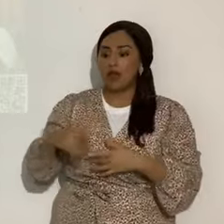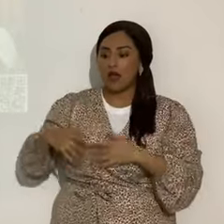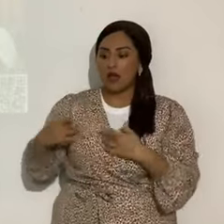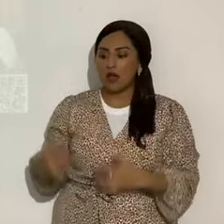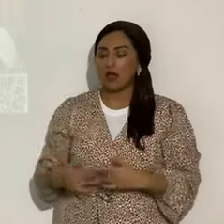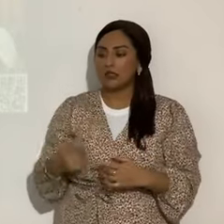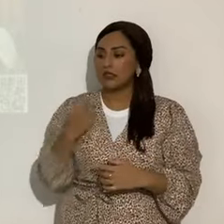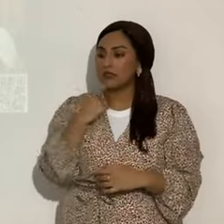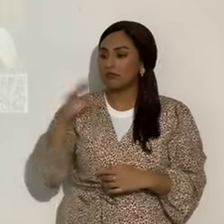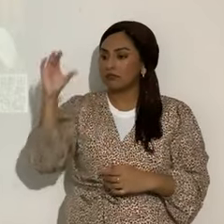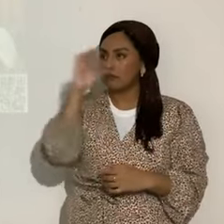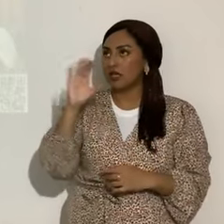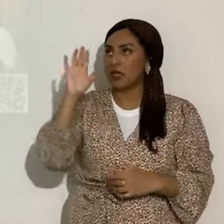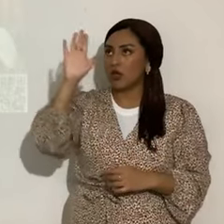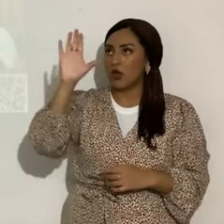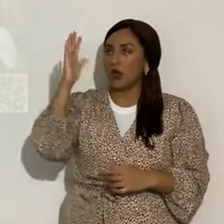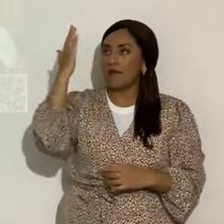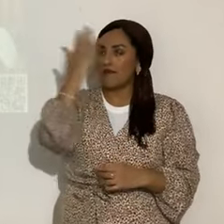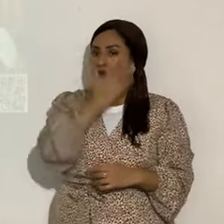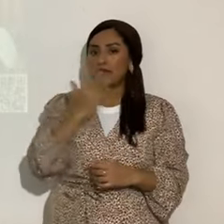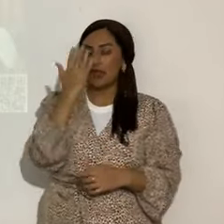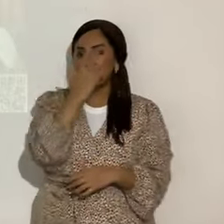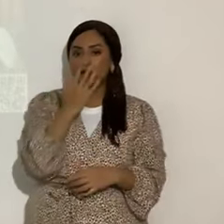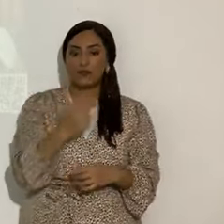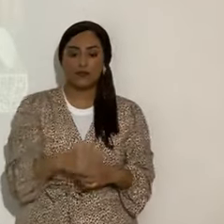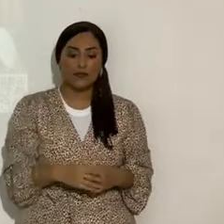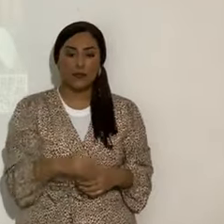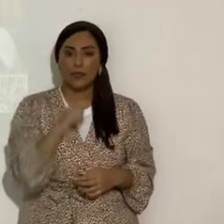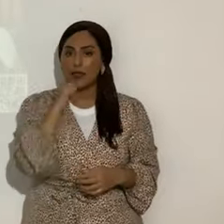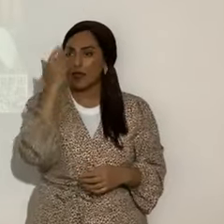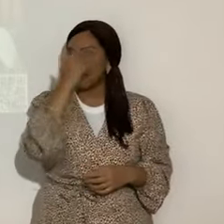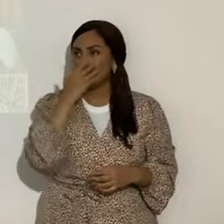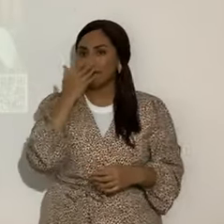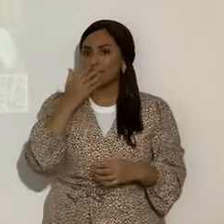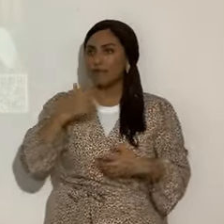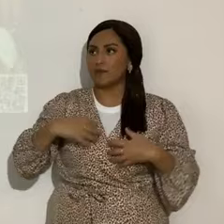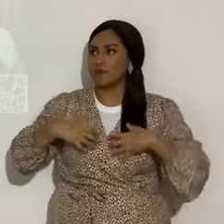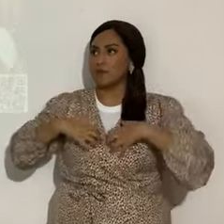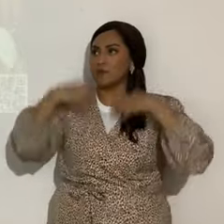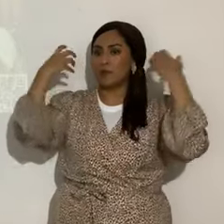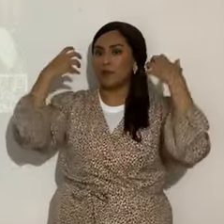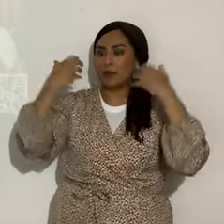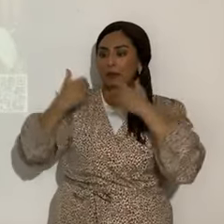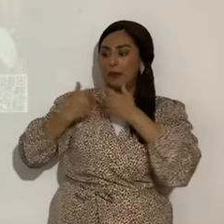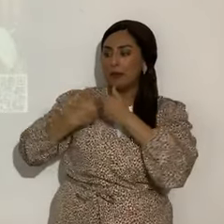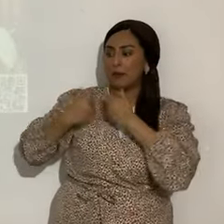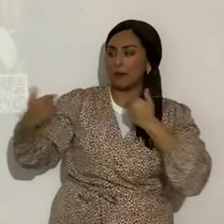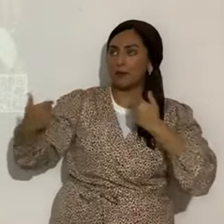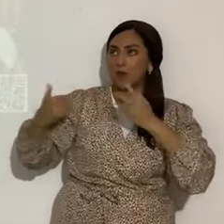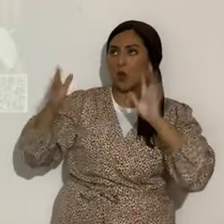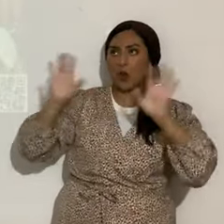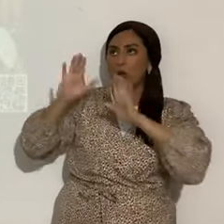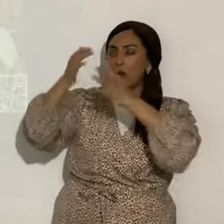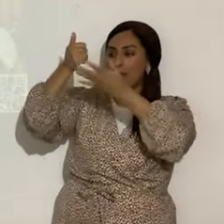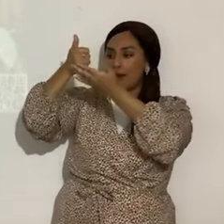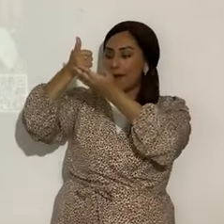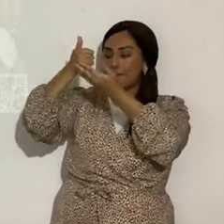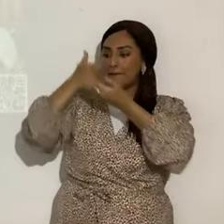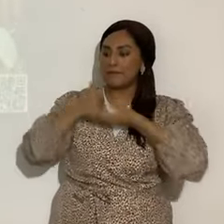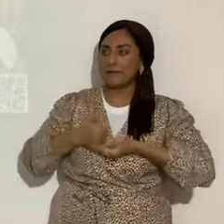dicho de ti, busca mi rostro, tu rostro buscaré, oh Yahweh. No escondas tu rostro de mí, no apartes con ir a tu siervo. Mi ayuda ha sido, no me